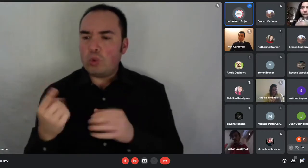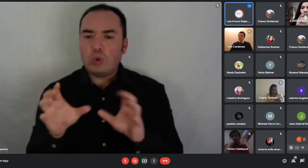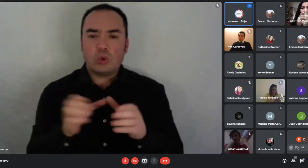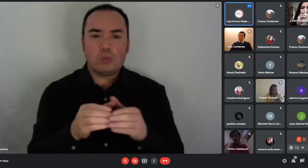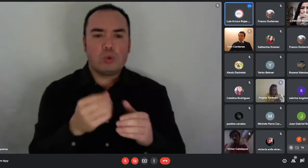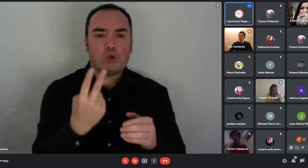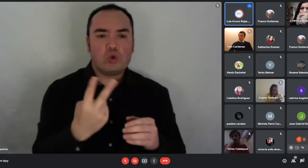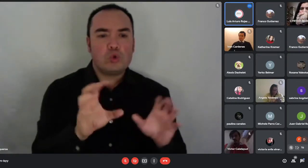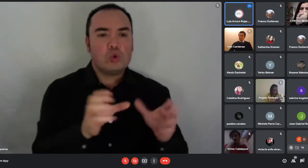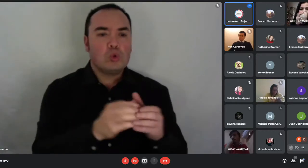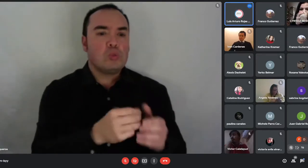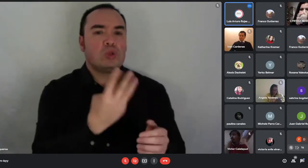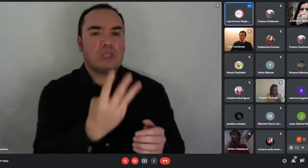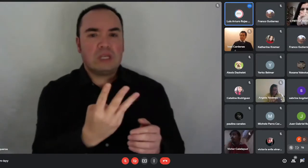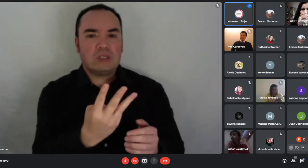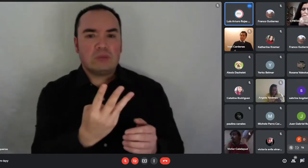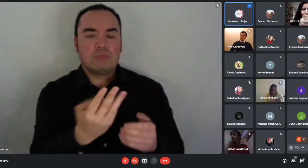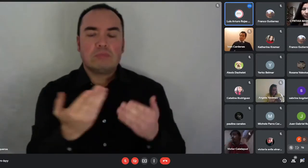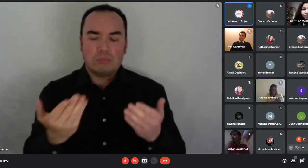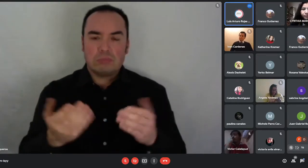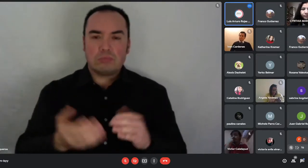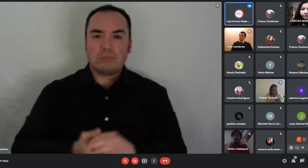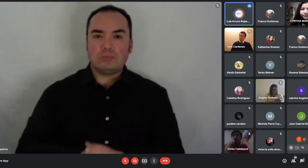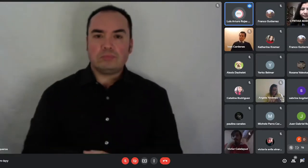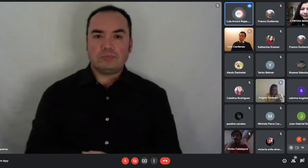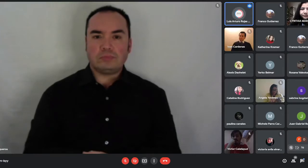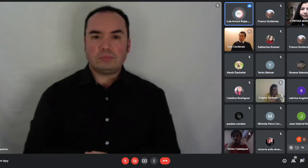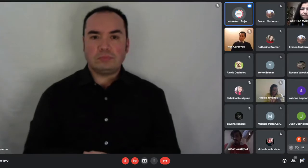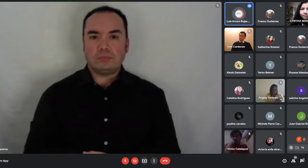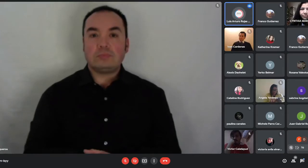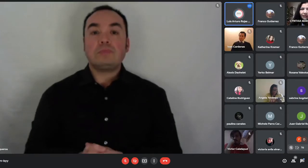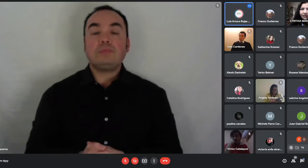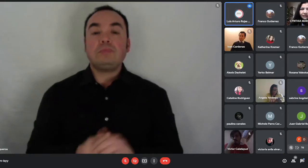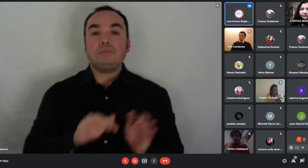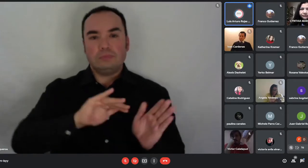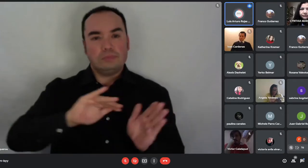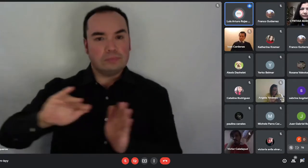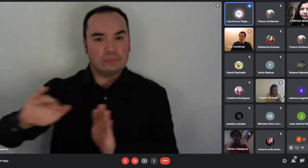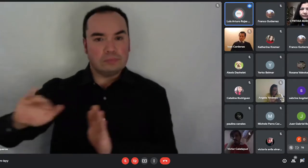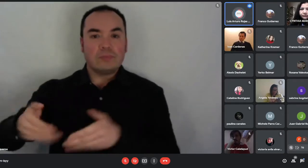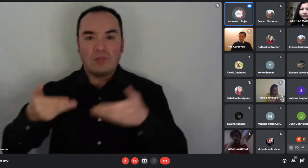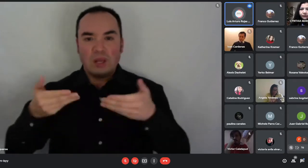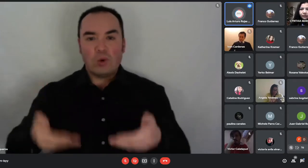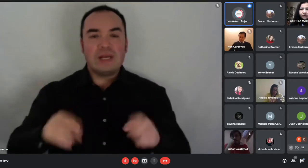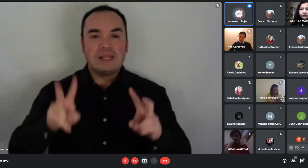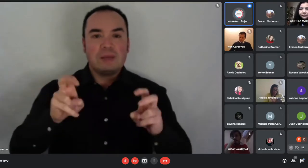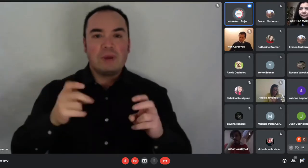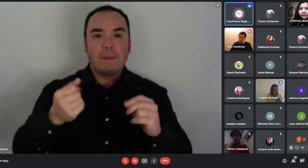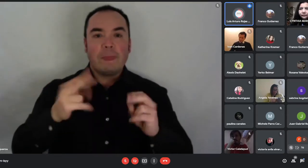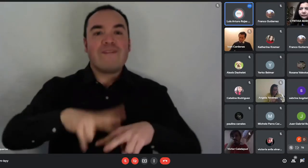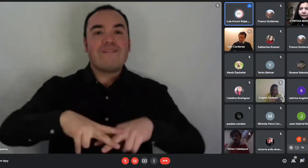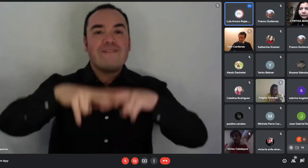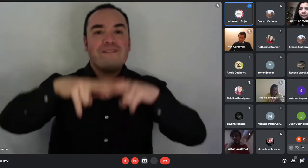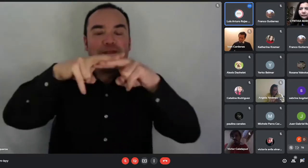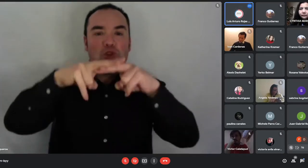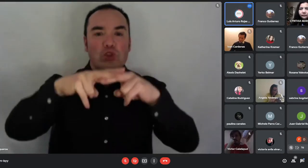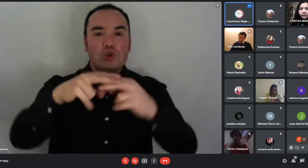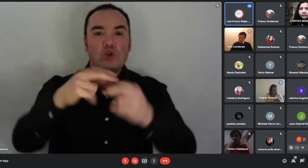Ahora vamos a pasar al Fondo Solidario de Elección de Vivienda, que es otro programa también del Ministerio de